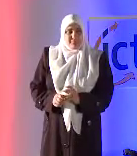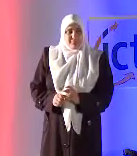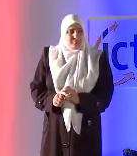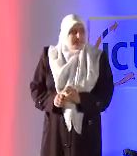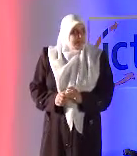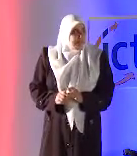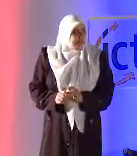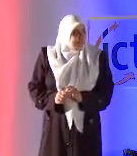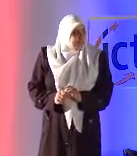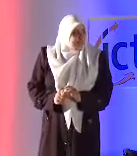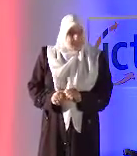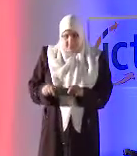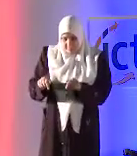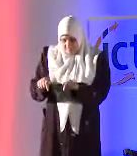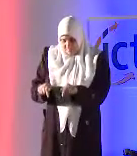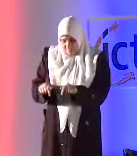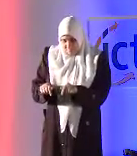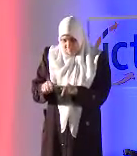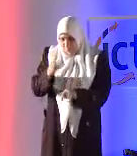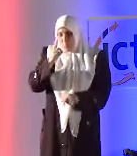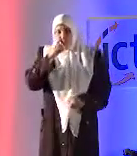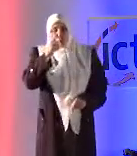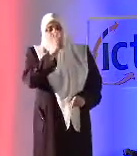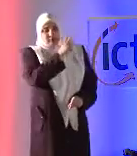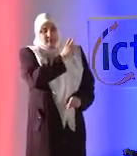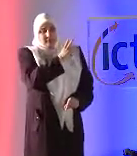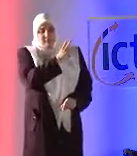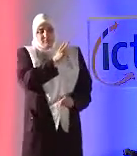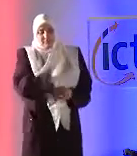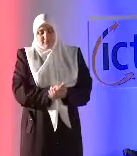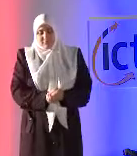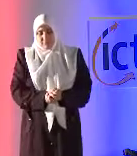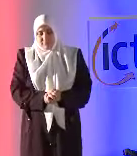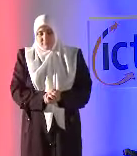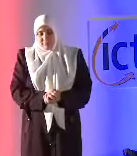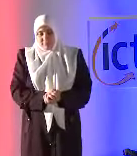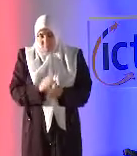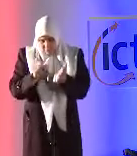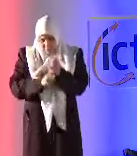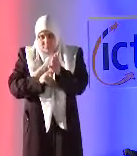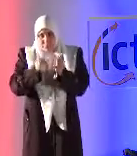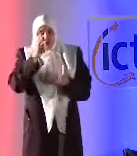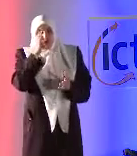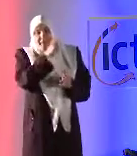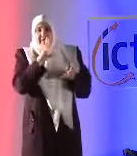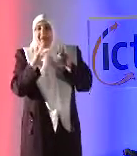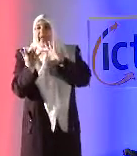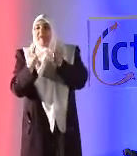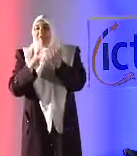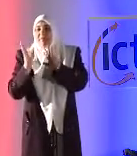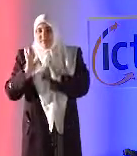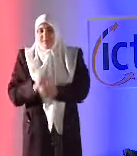الوقت تقنية الآخرين و الآن سأعطي الآخرين الحي لذلك المبادرة لتفعل